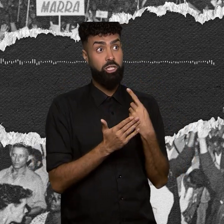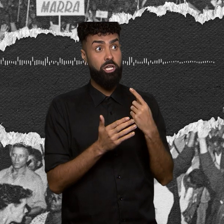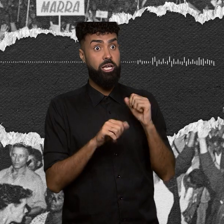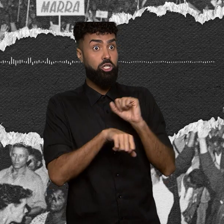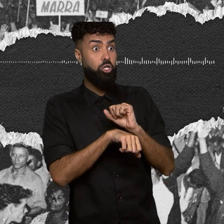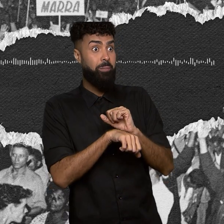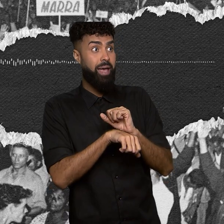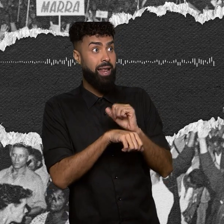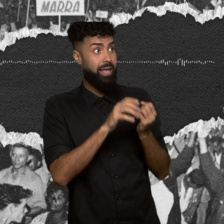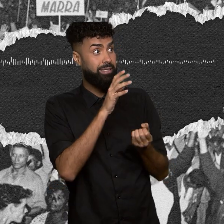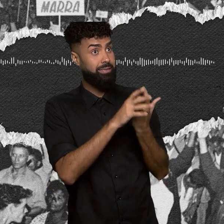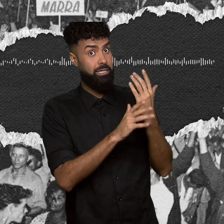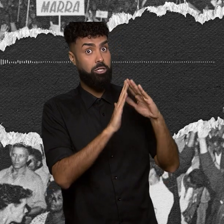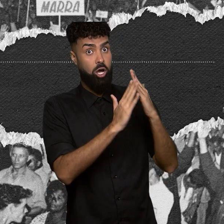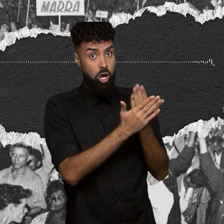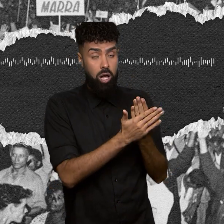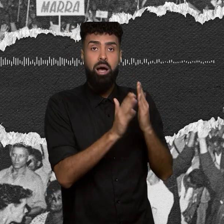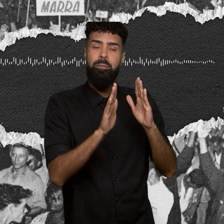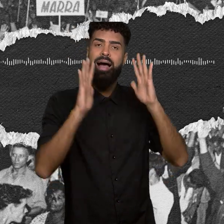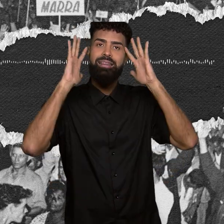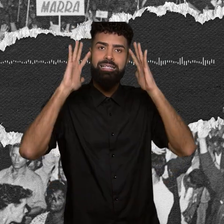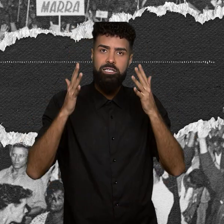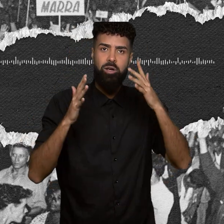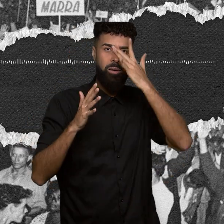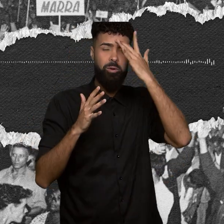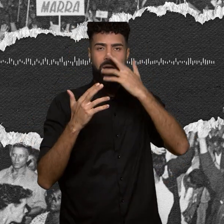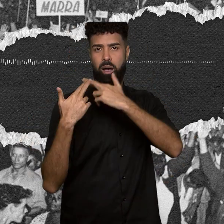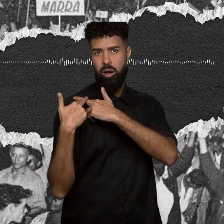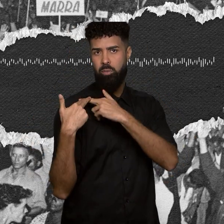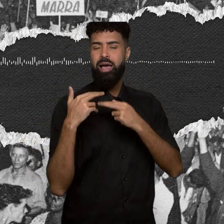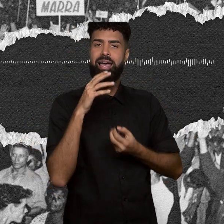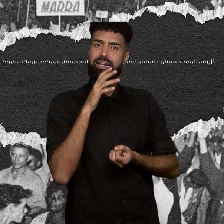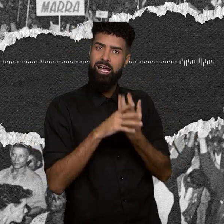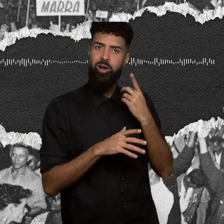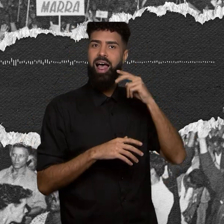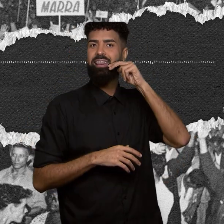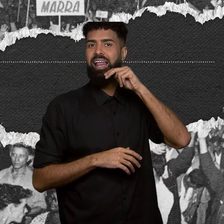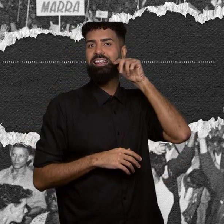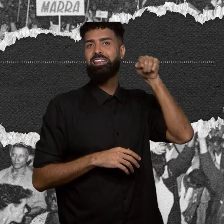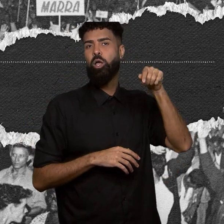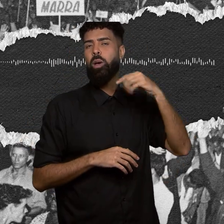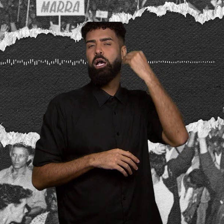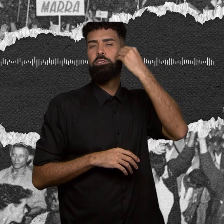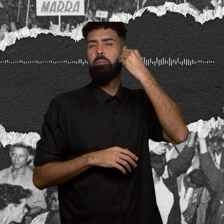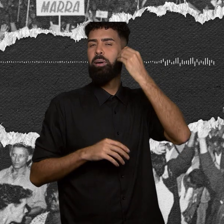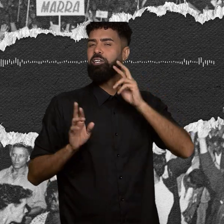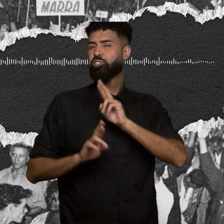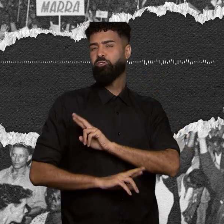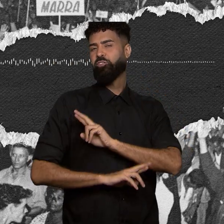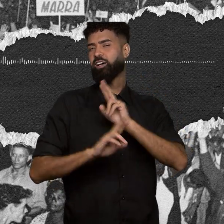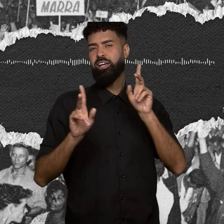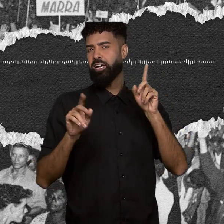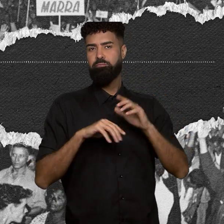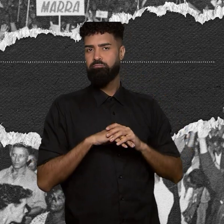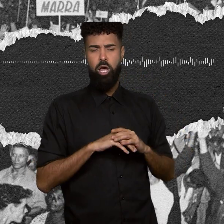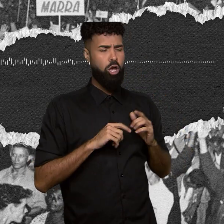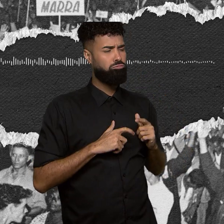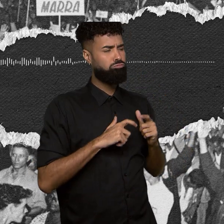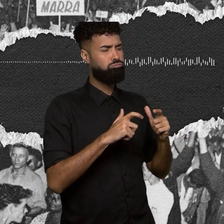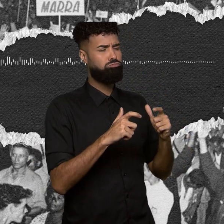decidiram os responsáveis pelo programa inaugurar em Natal uma experiência diferente. Em cada pedaço de favela, em